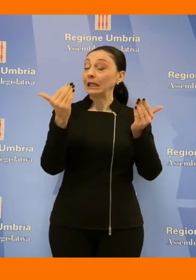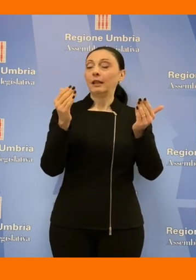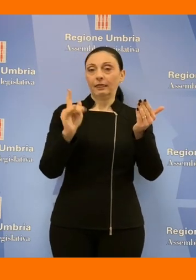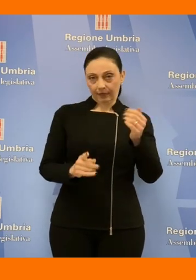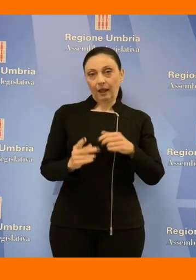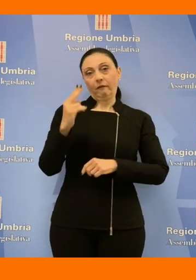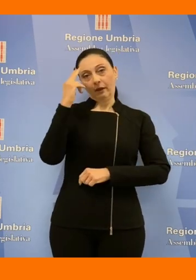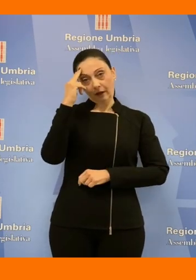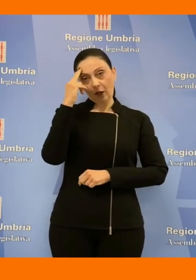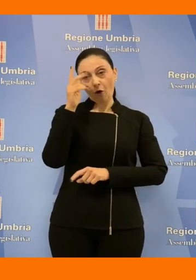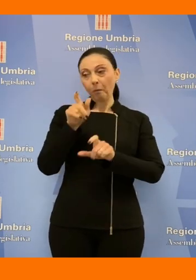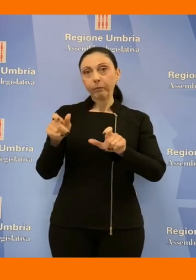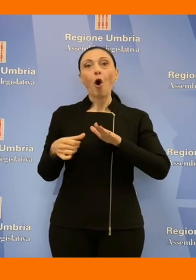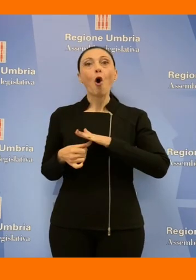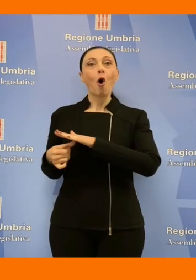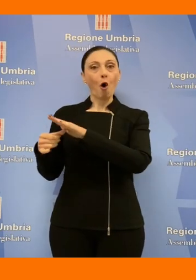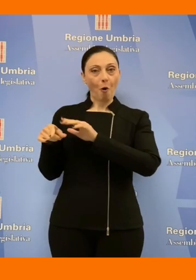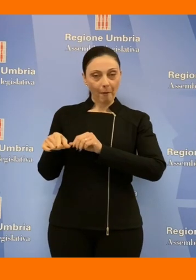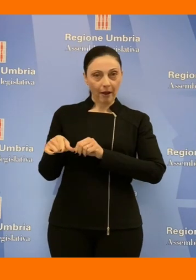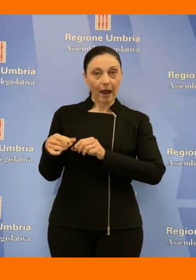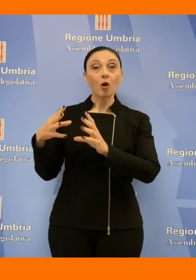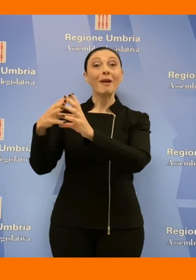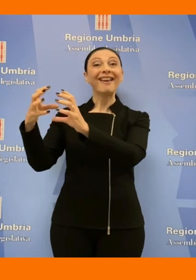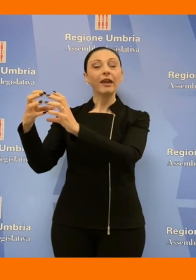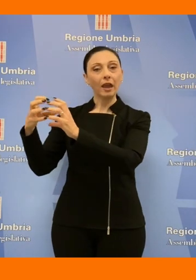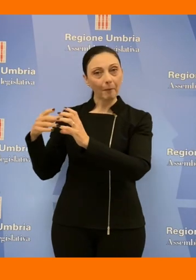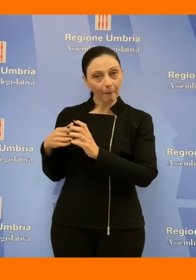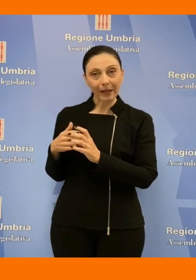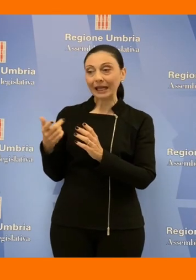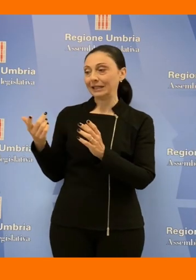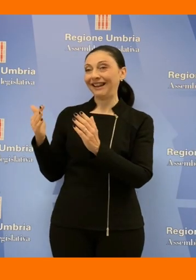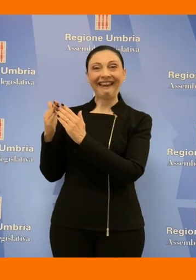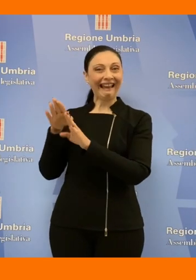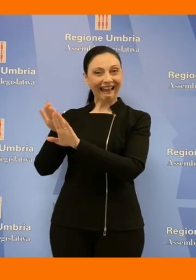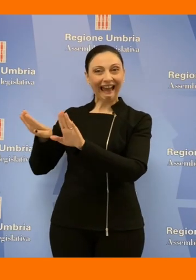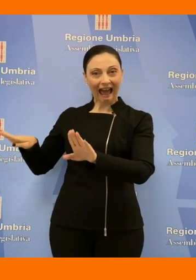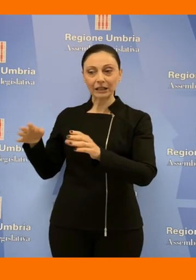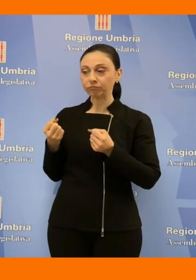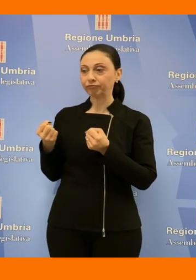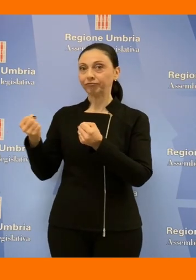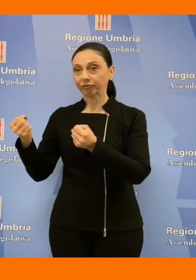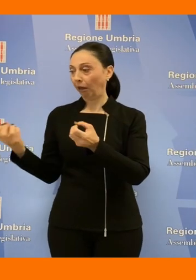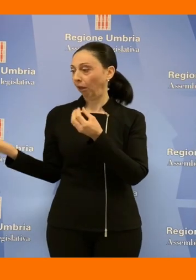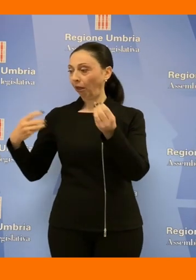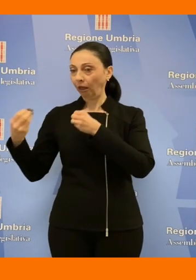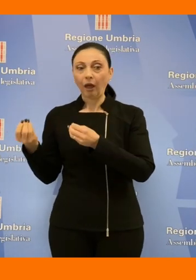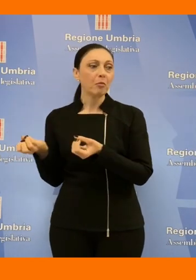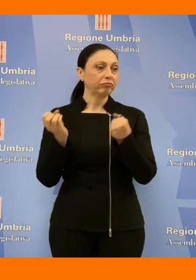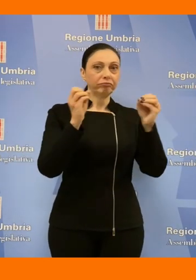le persone che passano davanti alle imprese, davanti alla porta di casa quelle persone vanno pagate e i costi finiscono in tariffa.